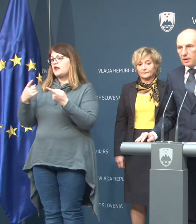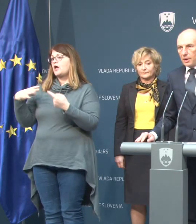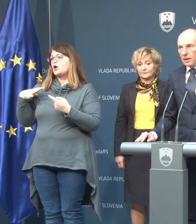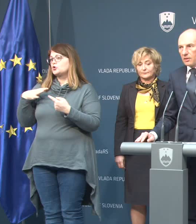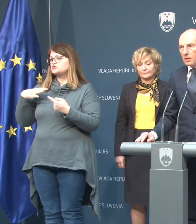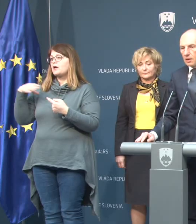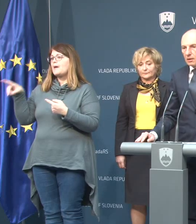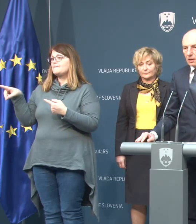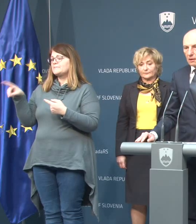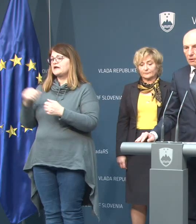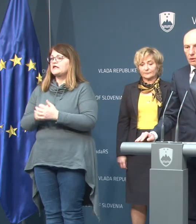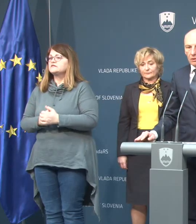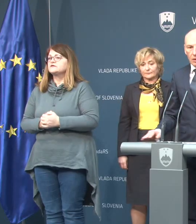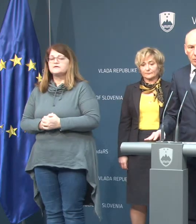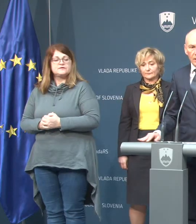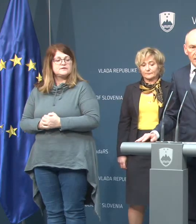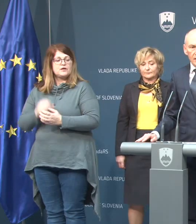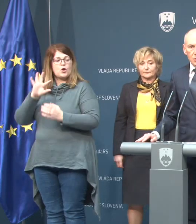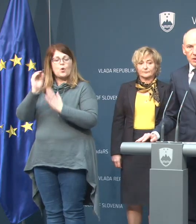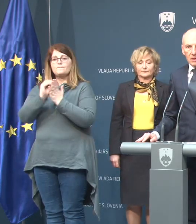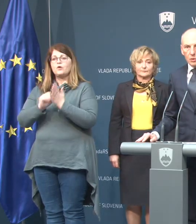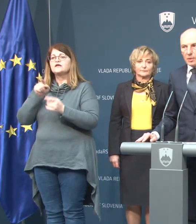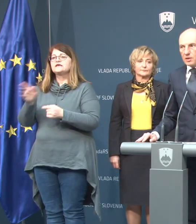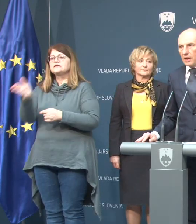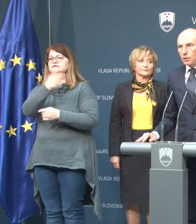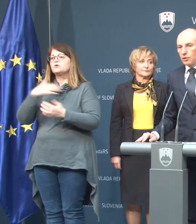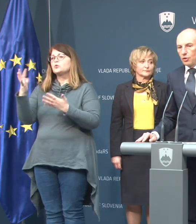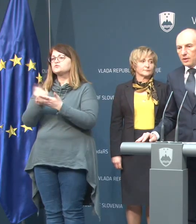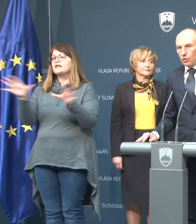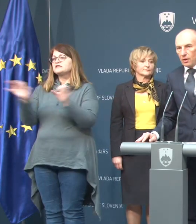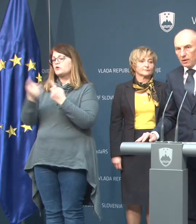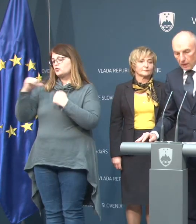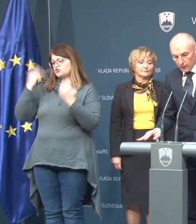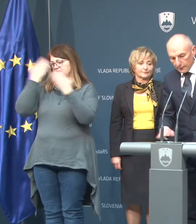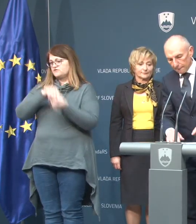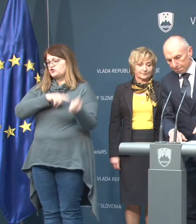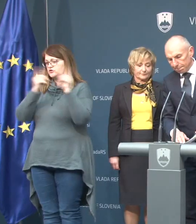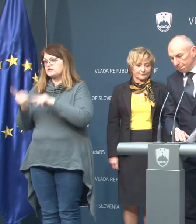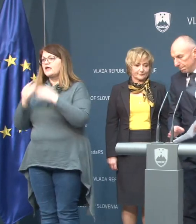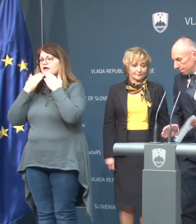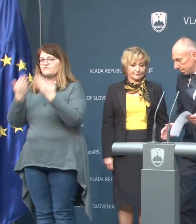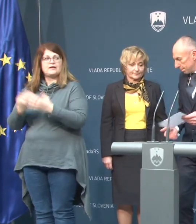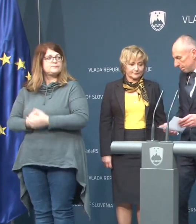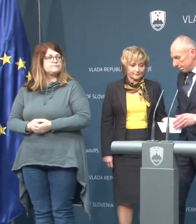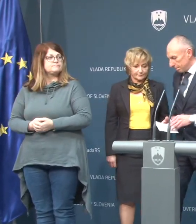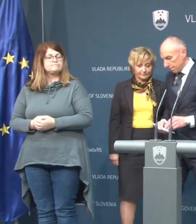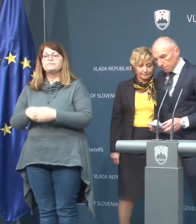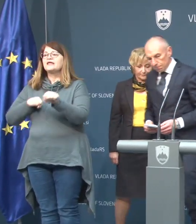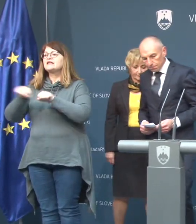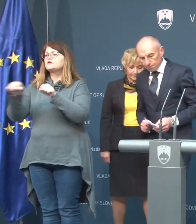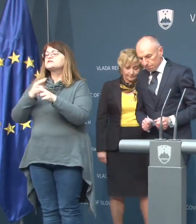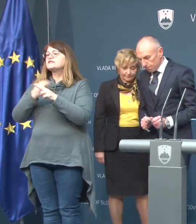gospodina Pernet o podatkih, ki smo jih uspeli zvrati od včeraj zvečer. Hvala. Vzorce direktorica